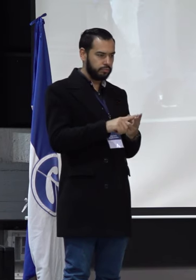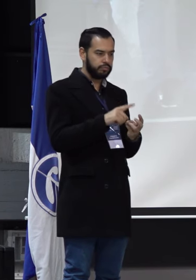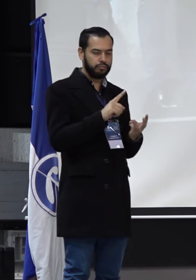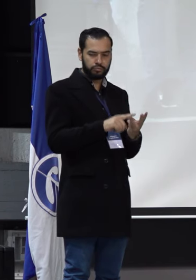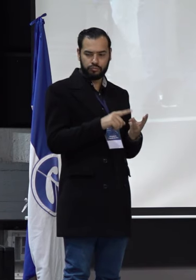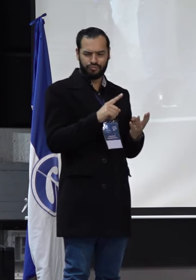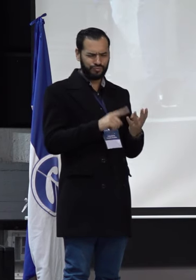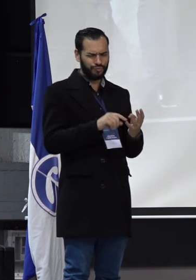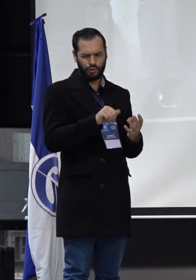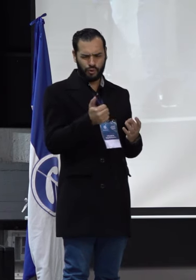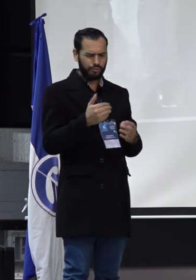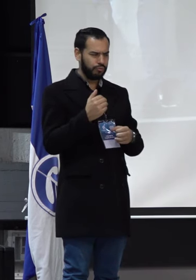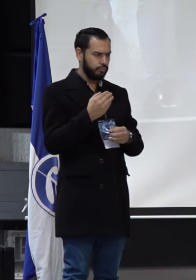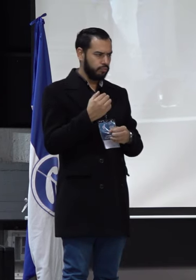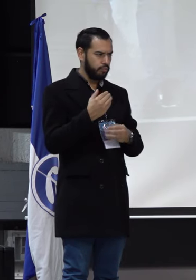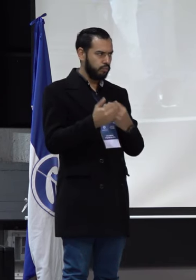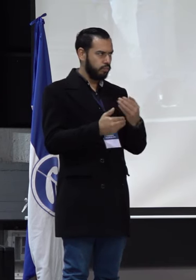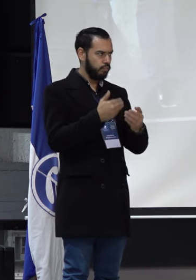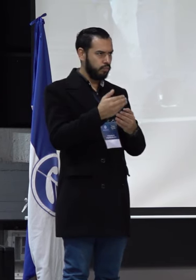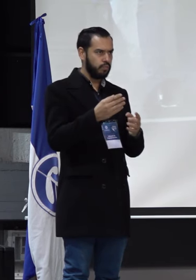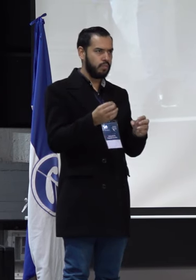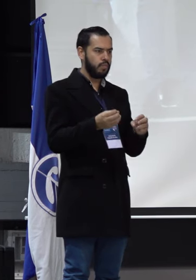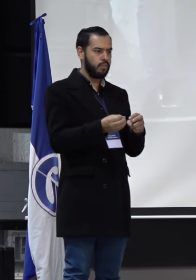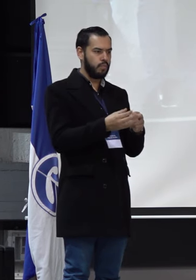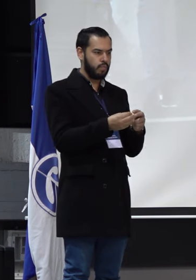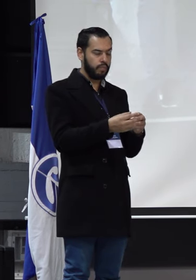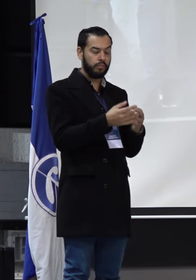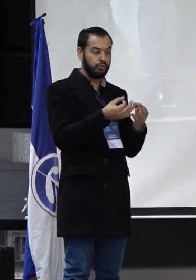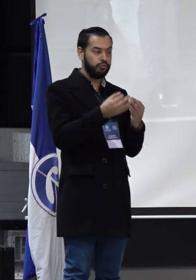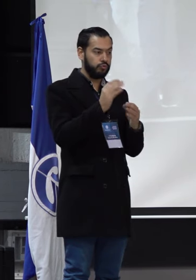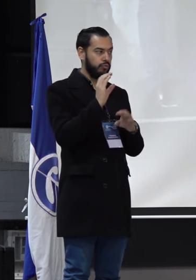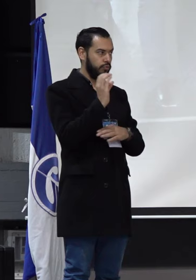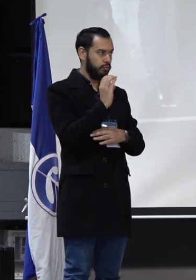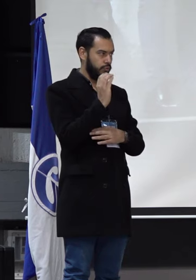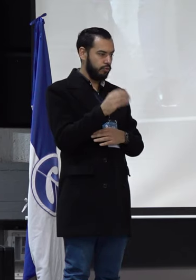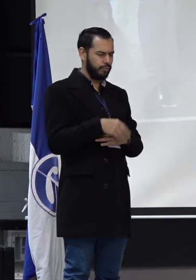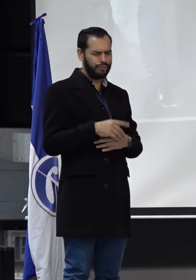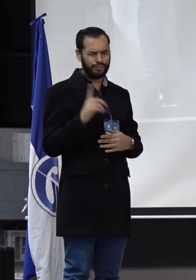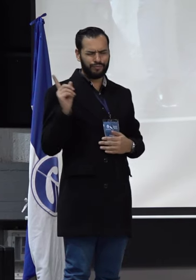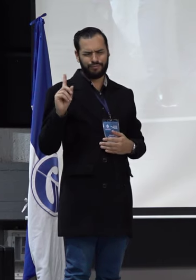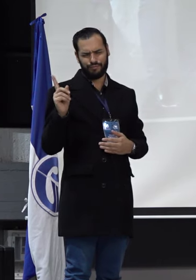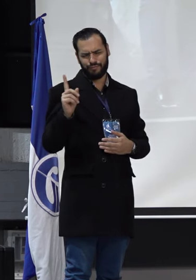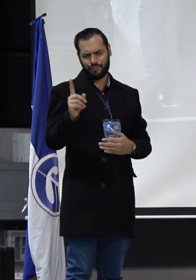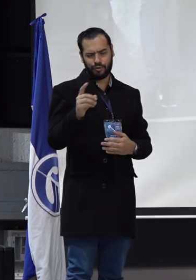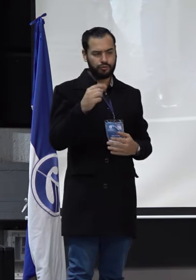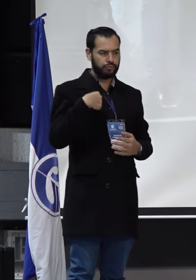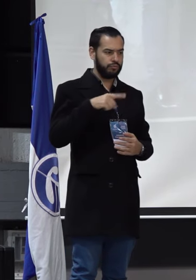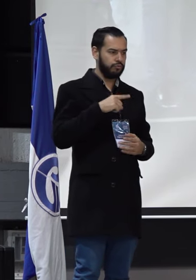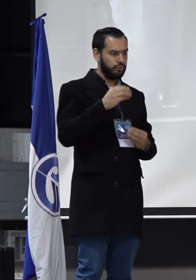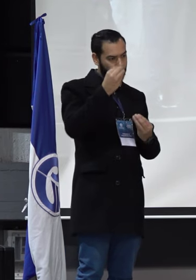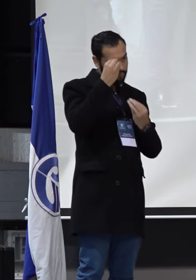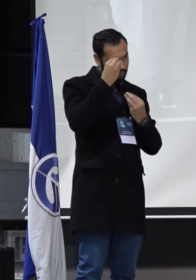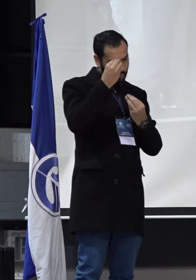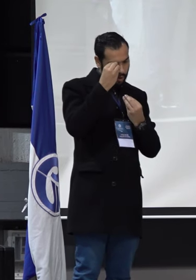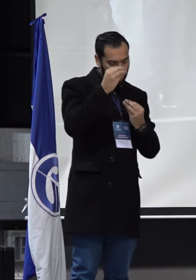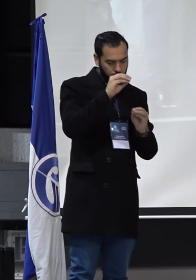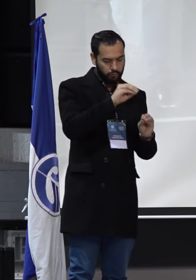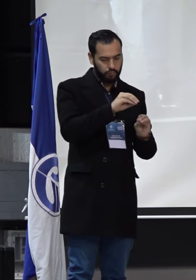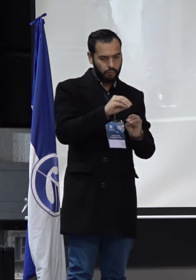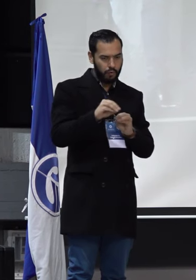procesos pedagógicos del país, porque nosotros hace mucho tiempo somos los formadores de formadores y